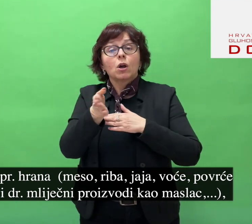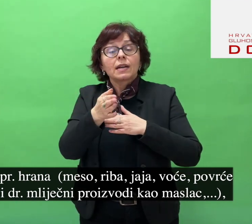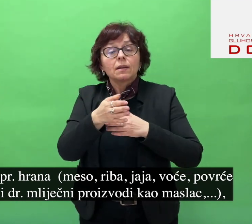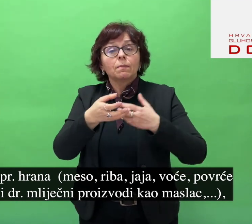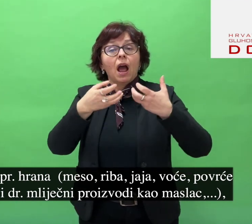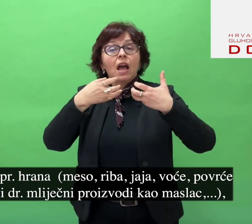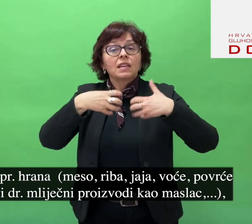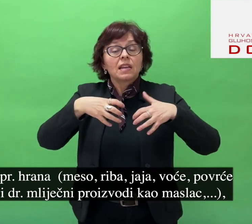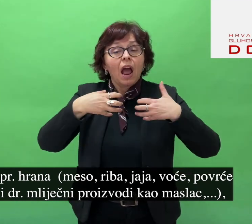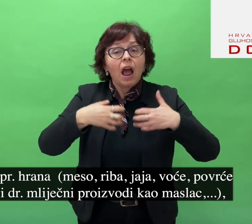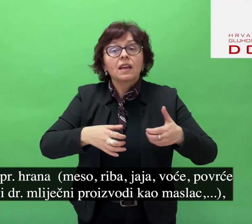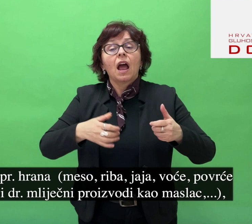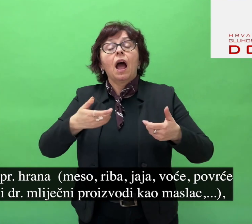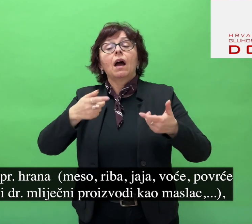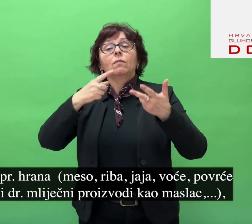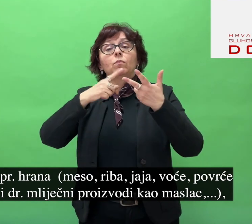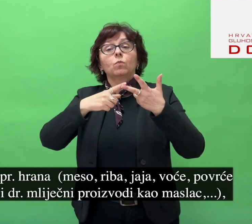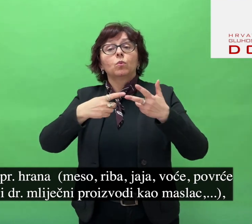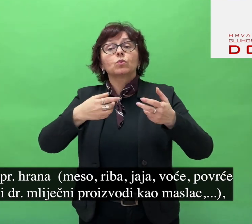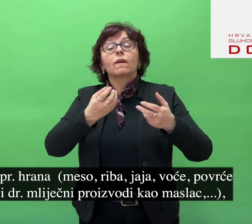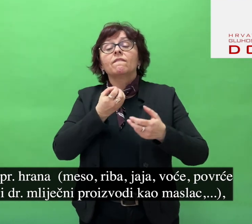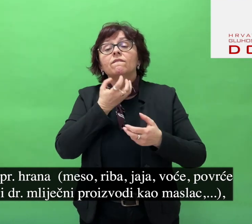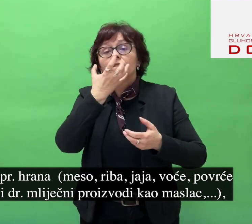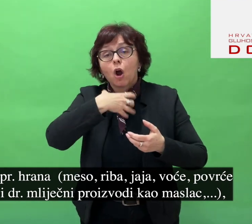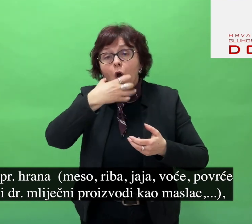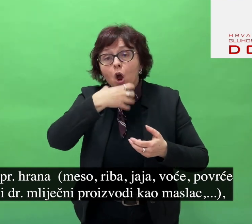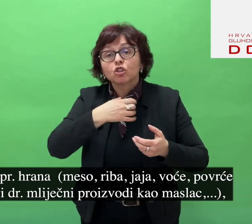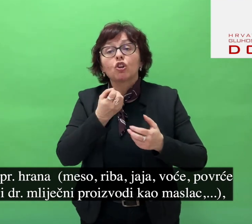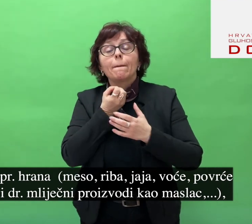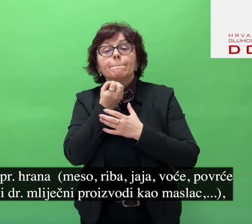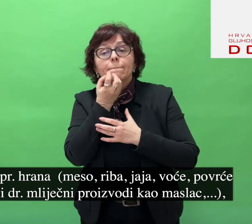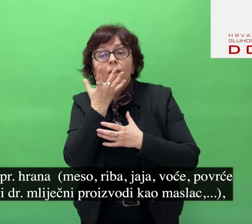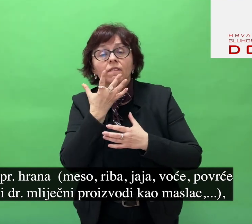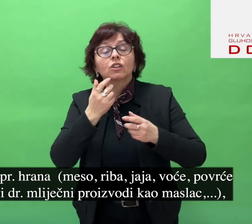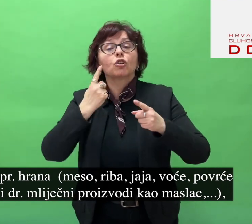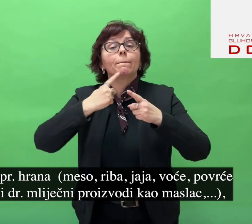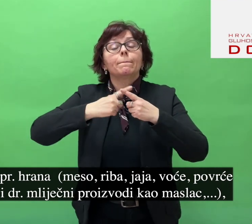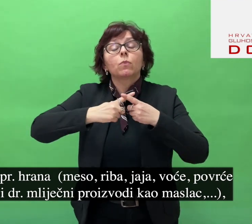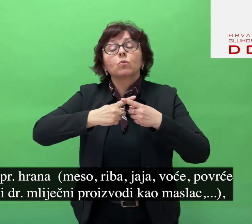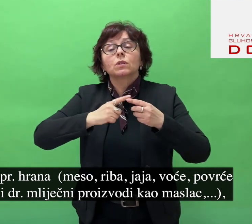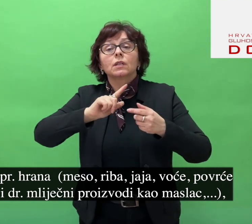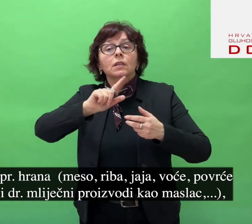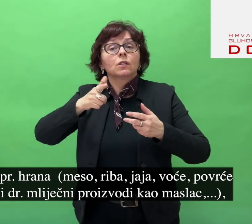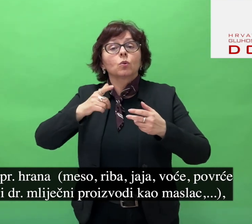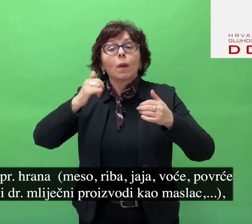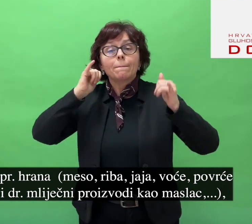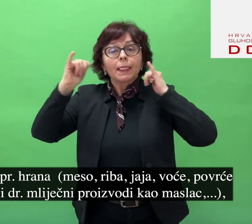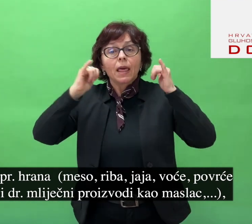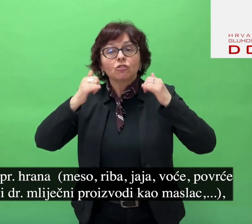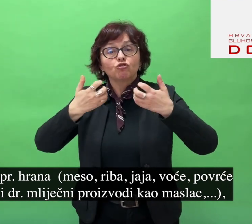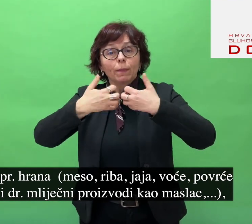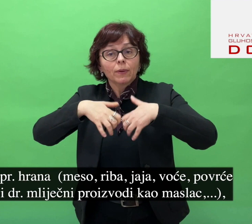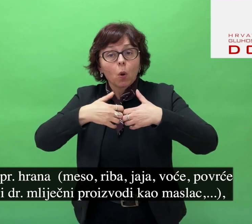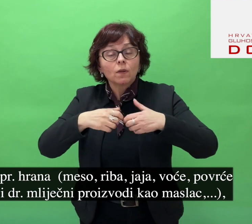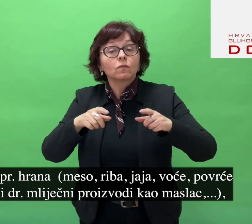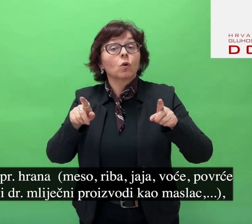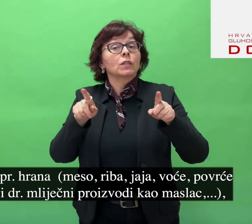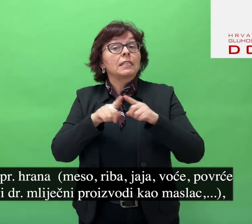voće, povrće i drugi mlječni proizvodi kao maslac.